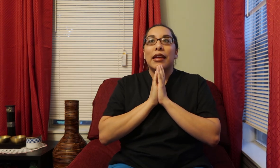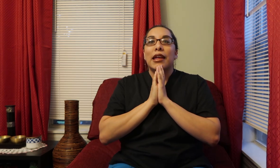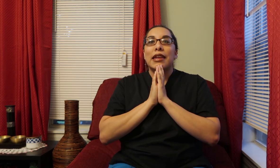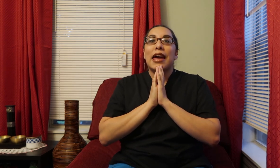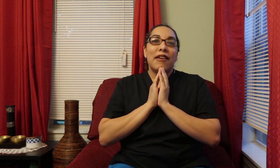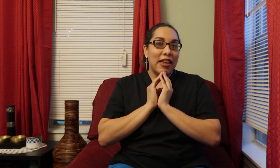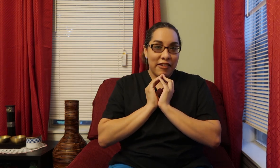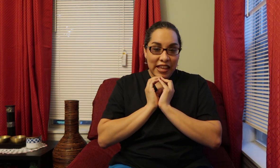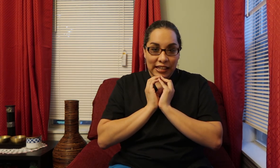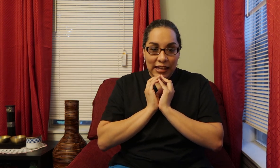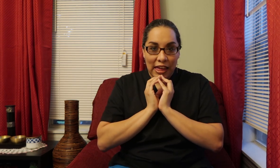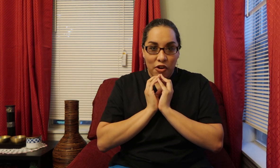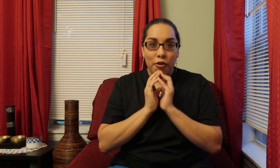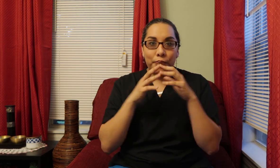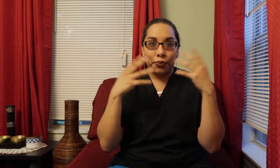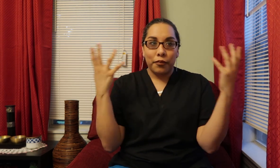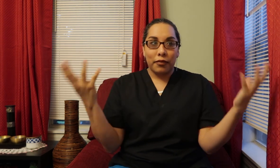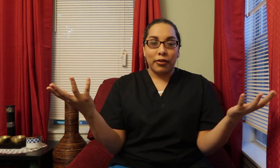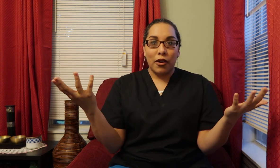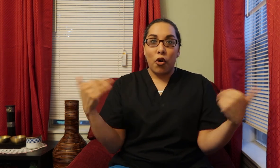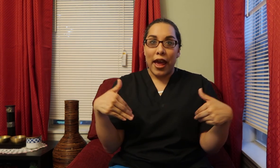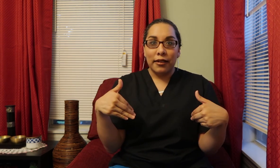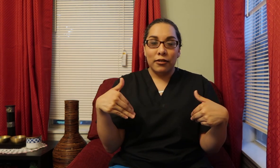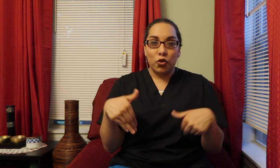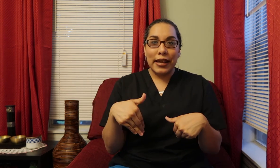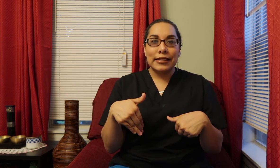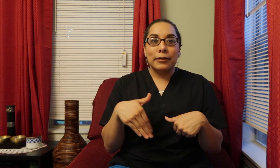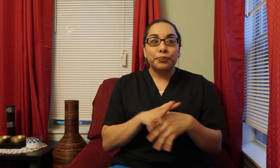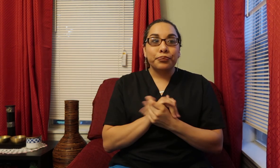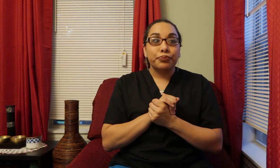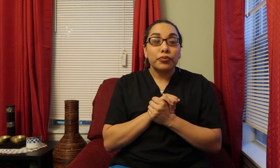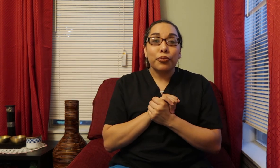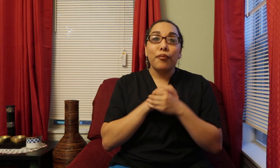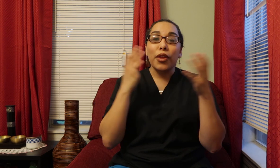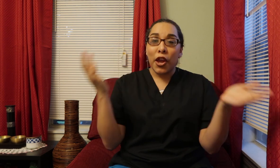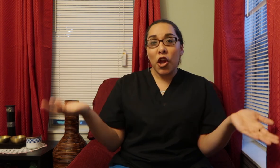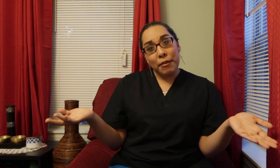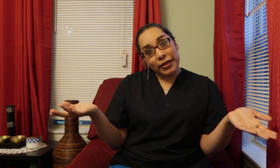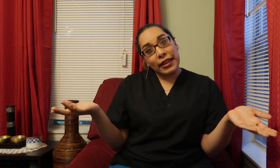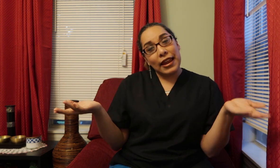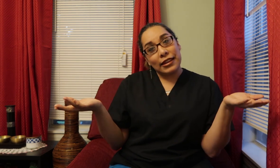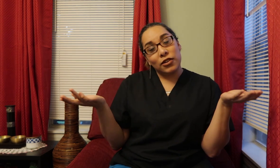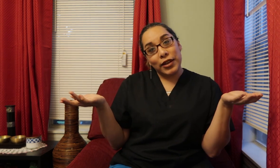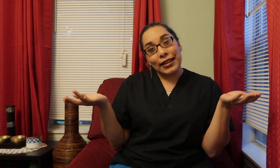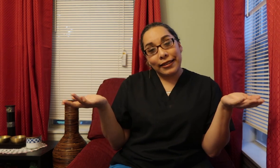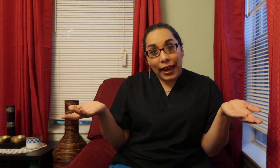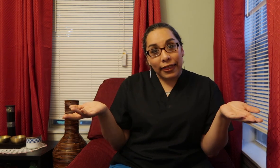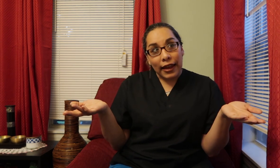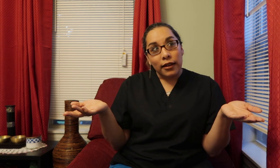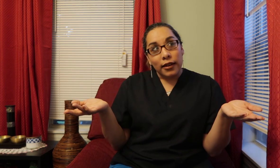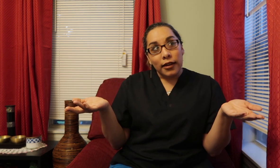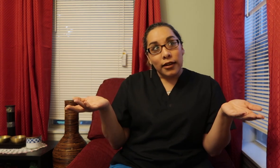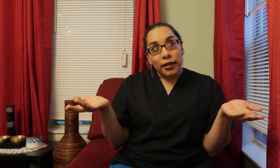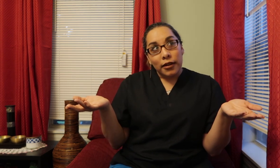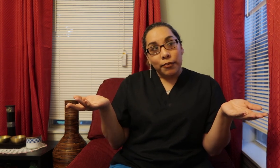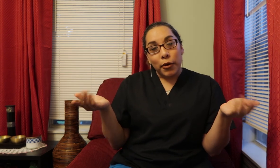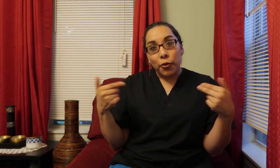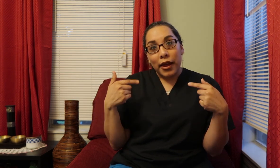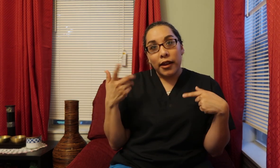ya debía de haber estado, hora, lunes Y obviamente ya es lunes en la tarde Pero para